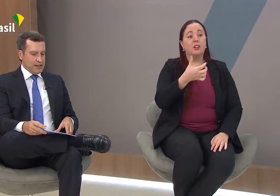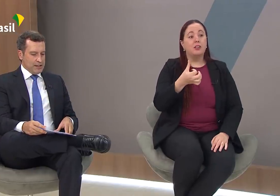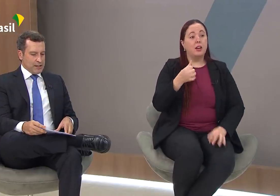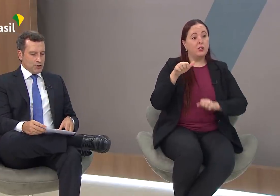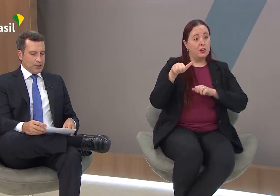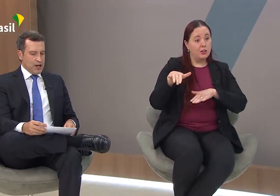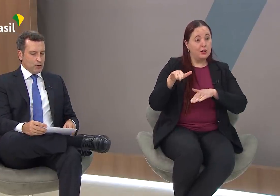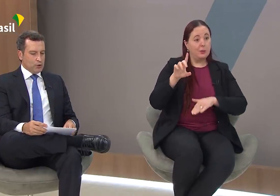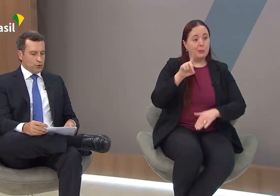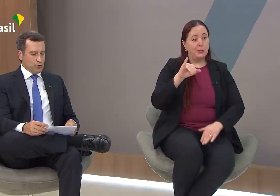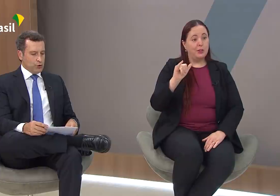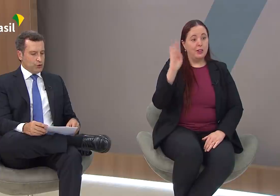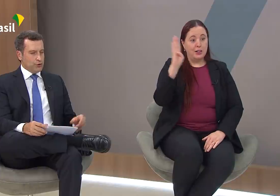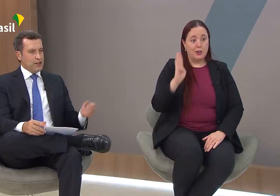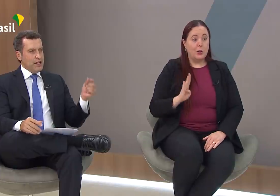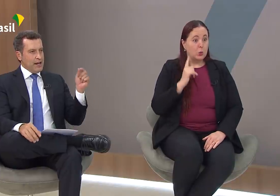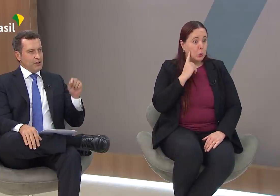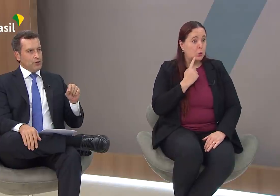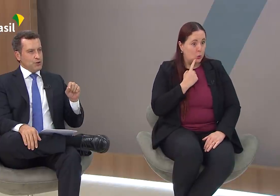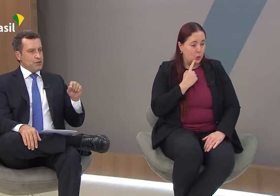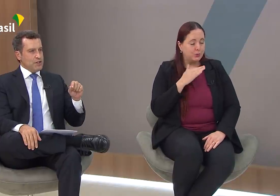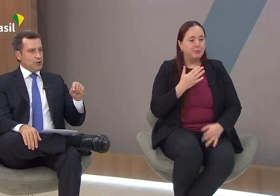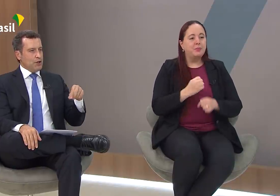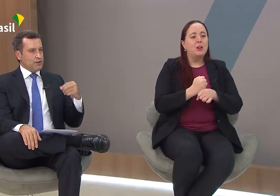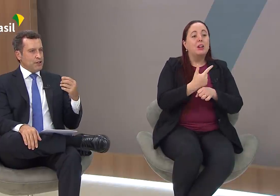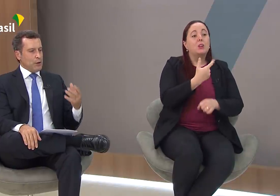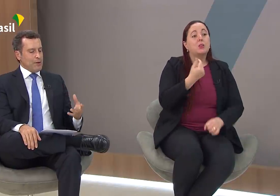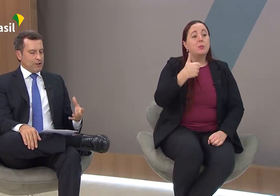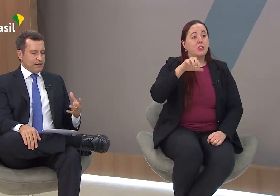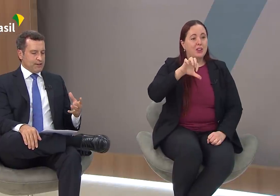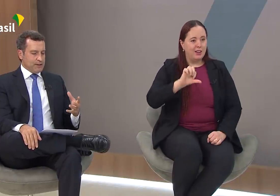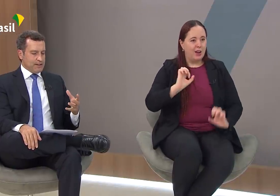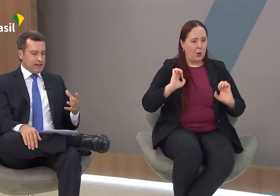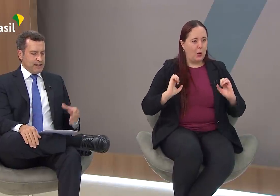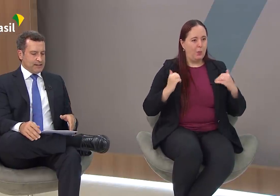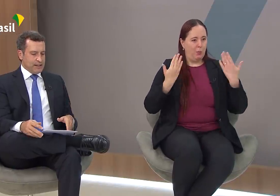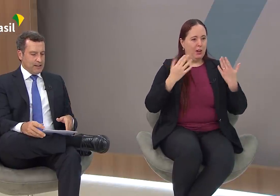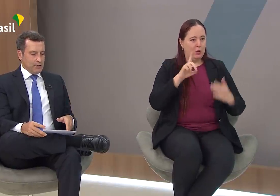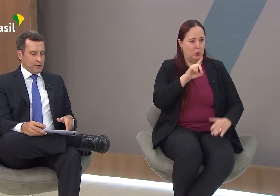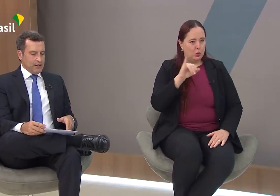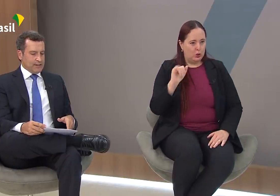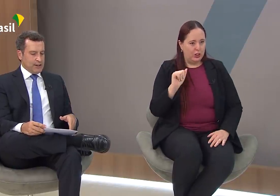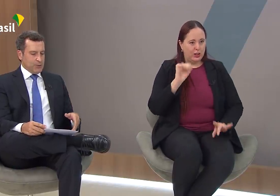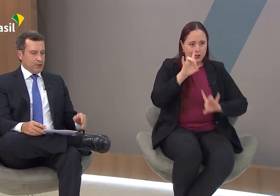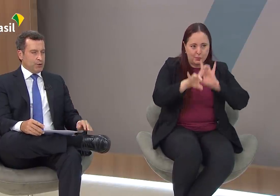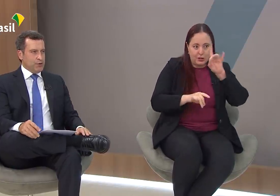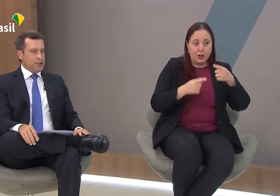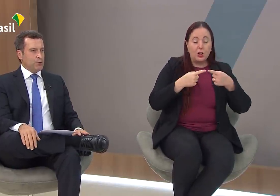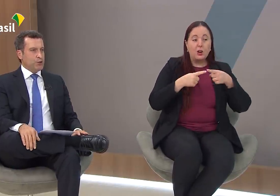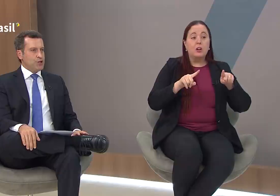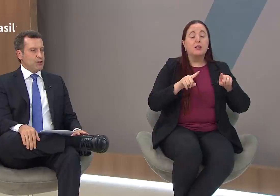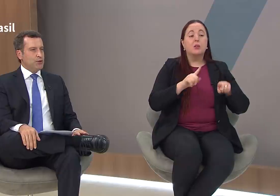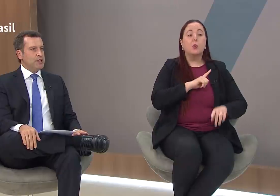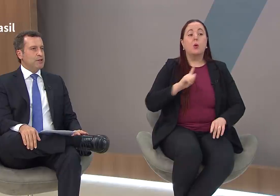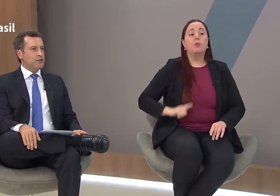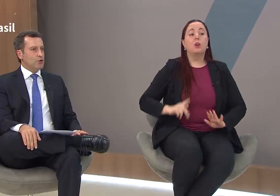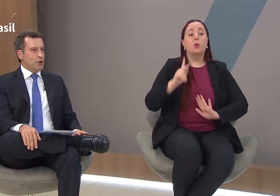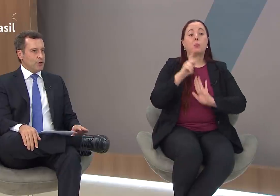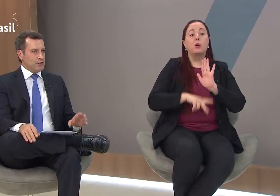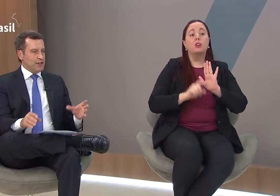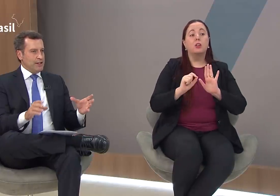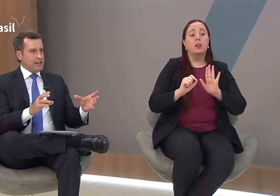que é o Dia Nacional dos Surdos. Em 2019, na comemoração dessa data, foi lançado pelo governo o projeto